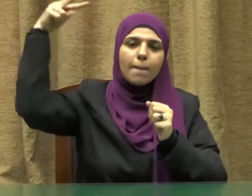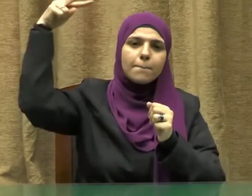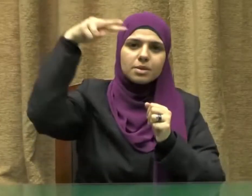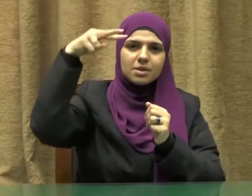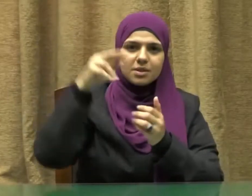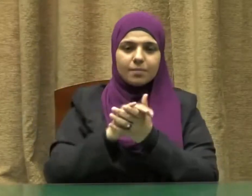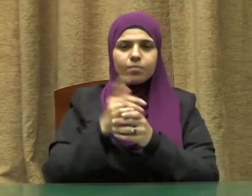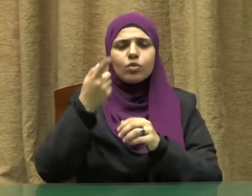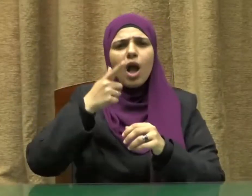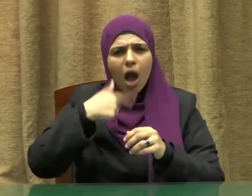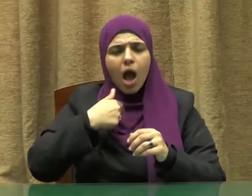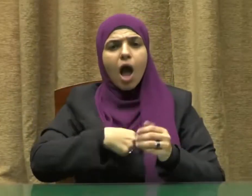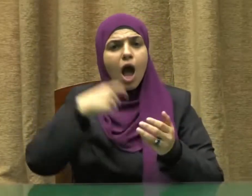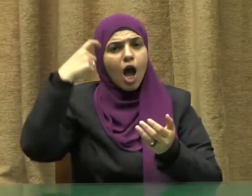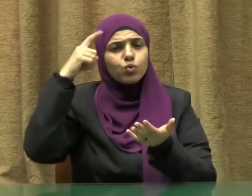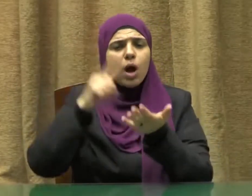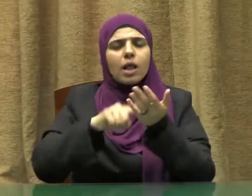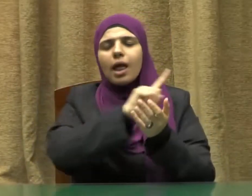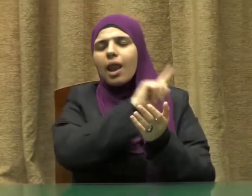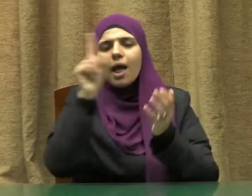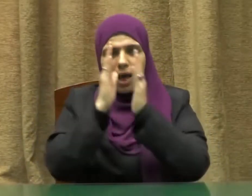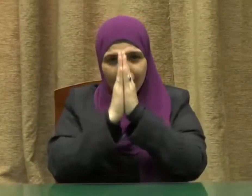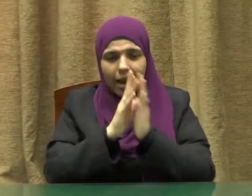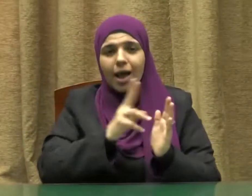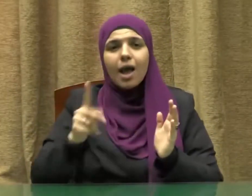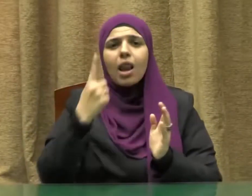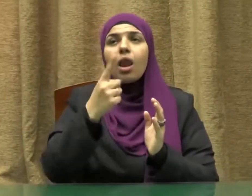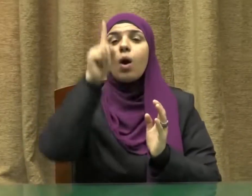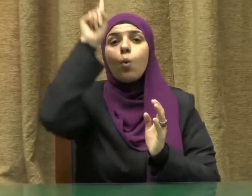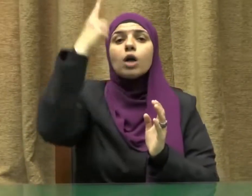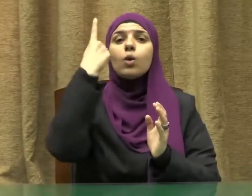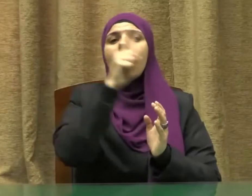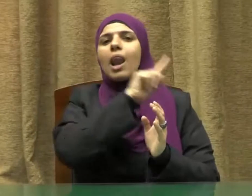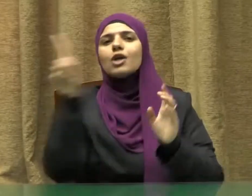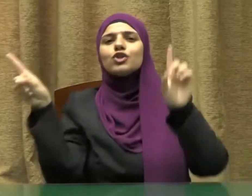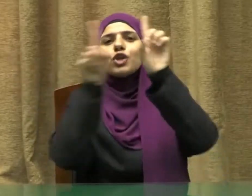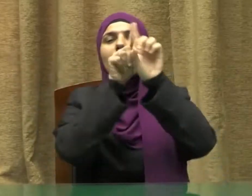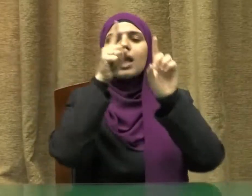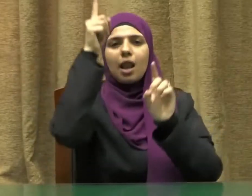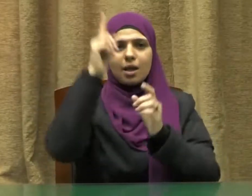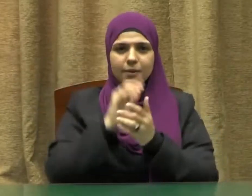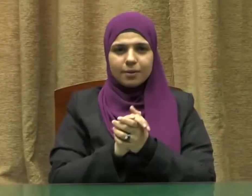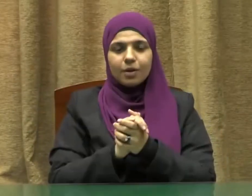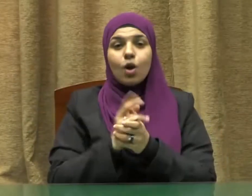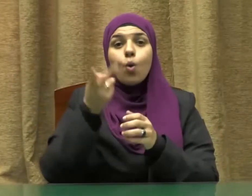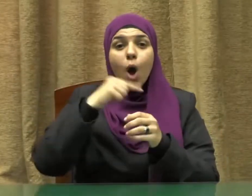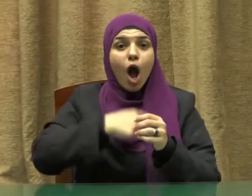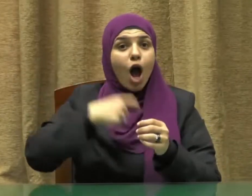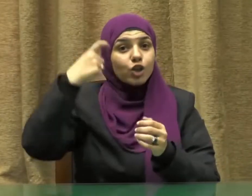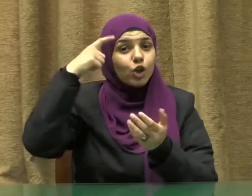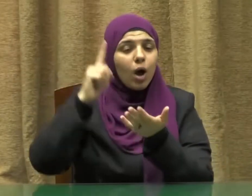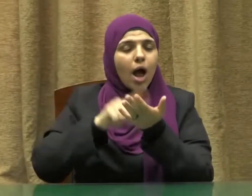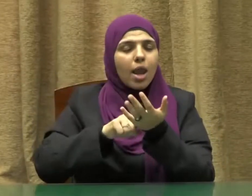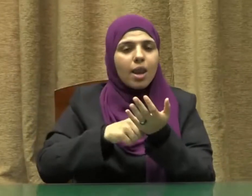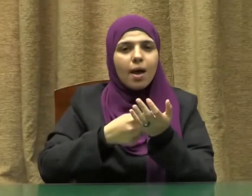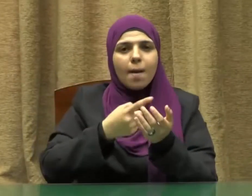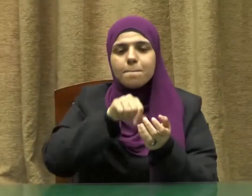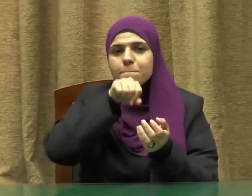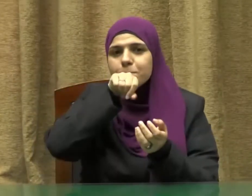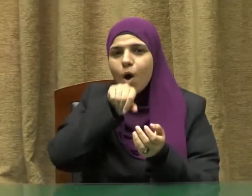البصير وأشهد أن لا إله إلا الله وحده لا شريك له وأشهد أن سيدنا